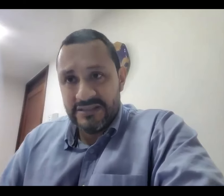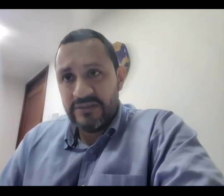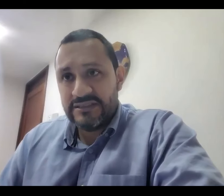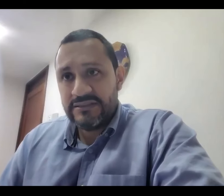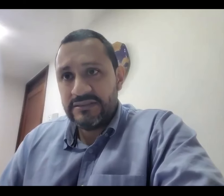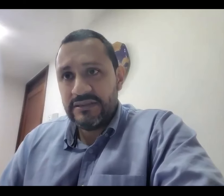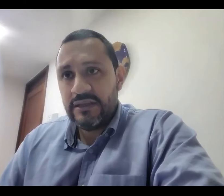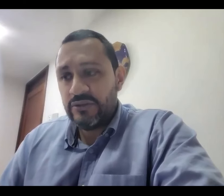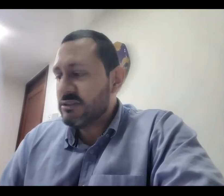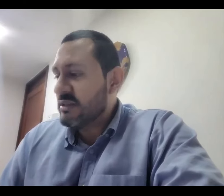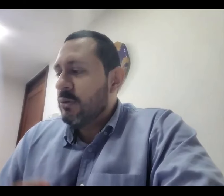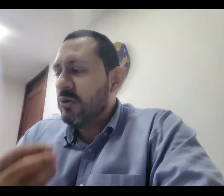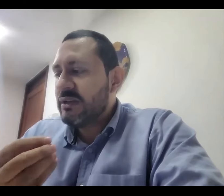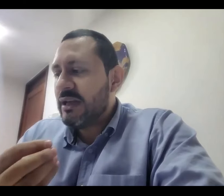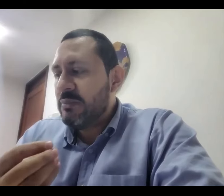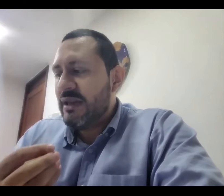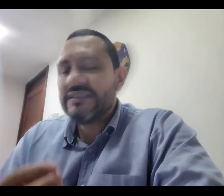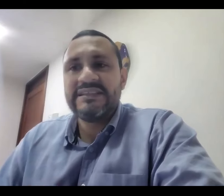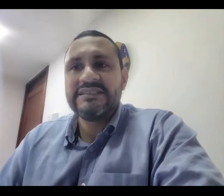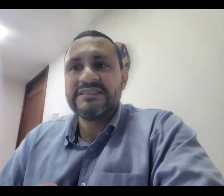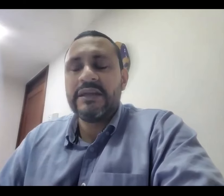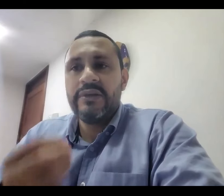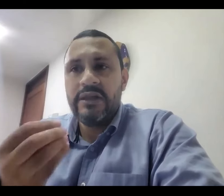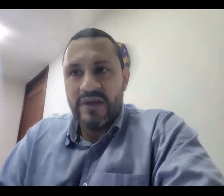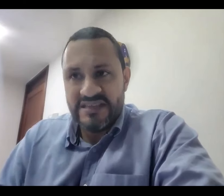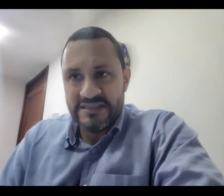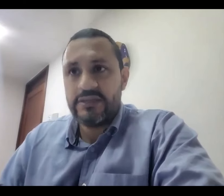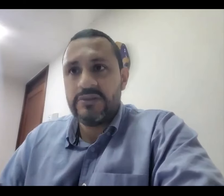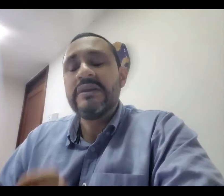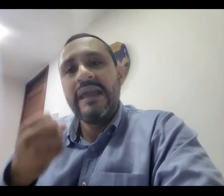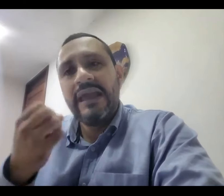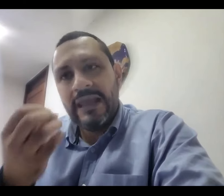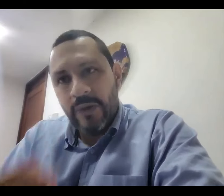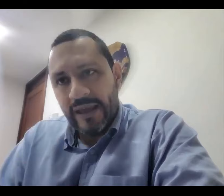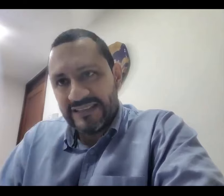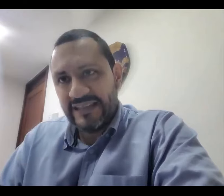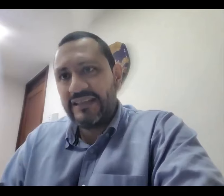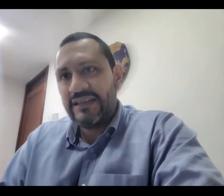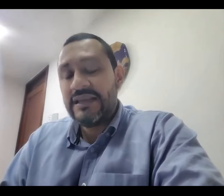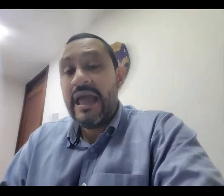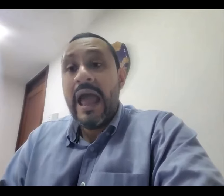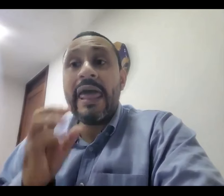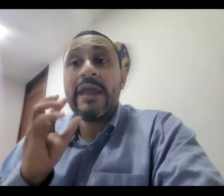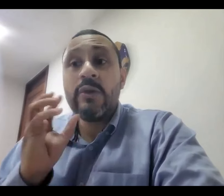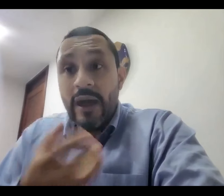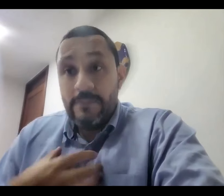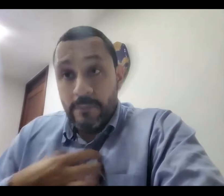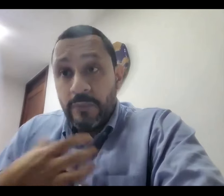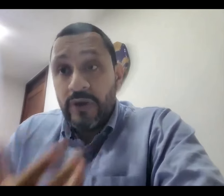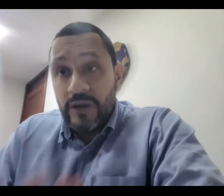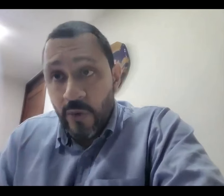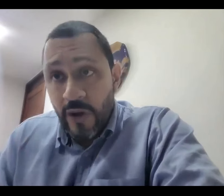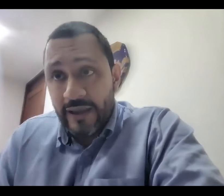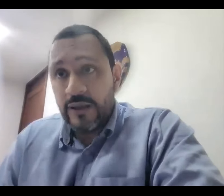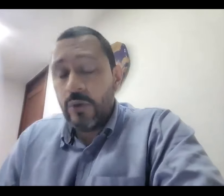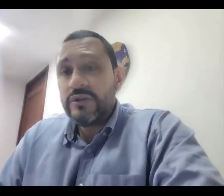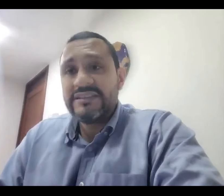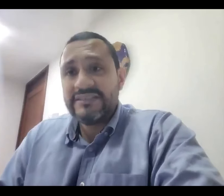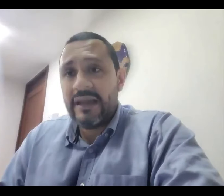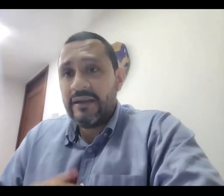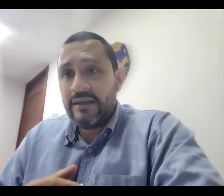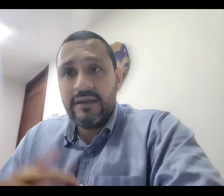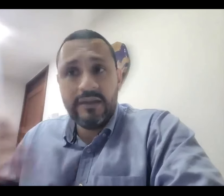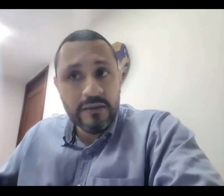limitaciones entonces uno tiene que mirar si es necesario el lenguaje escrito el lenguaje de señas adecuar el propio lenguaje